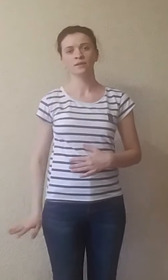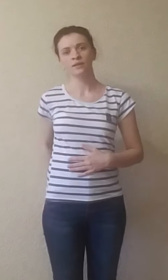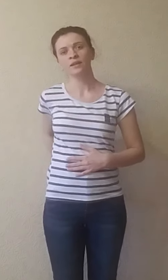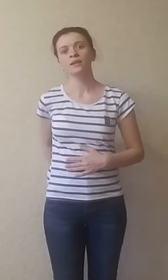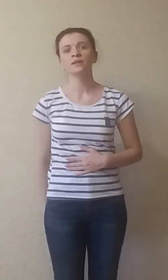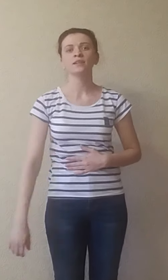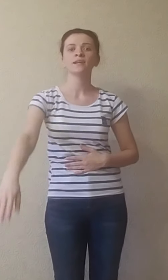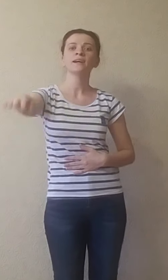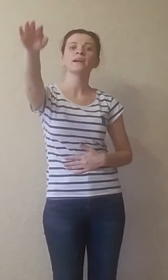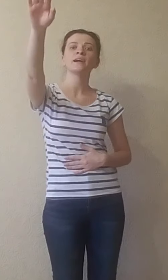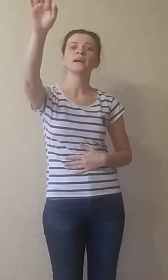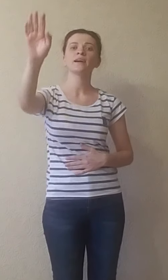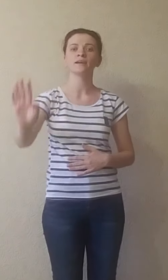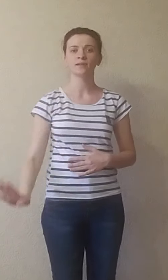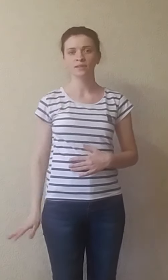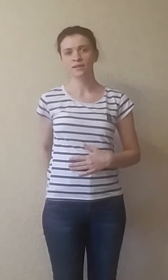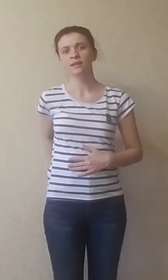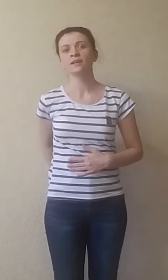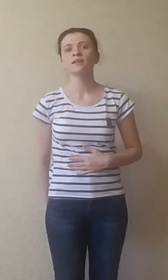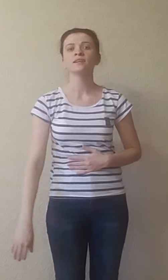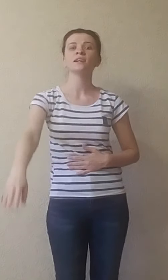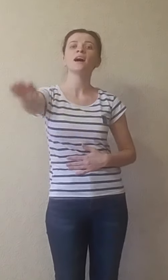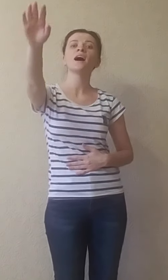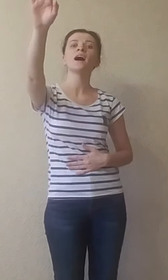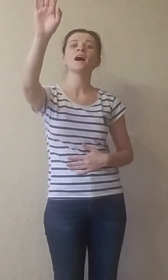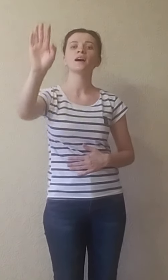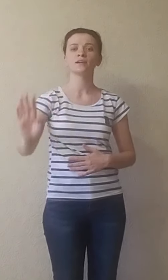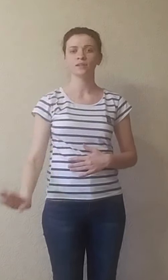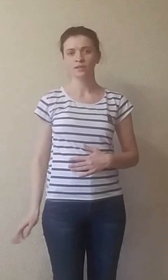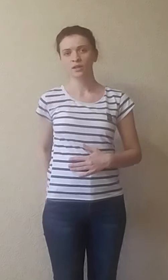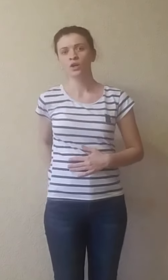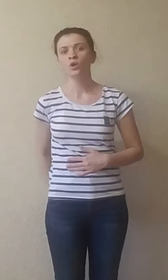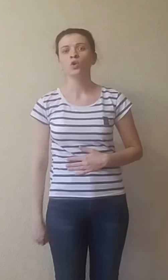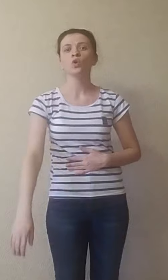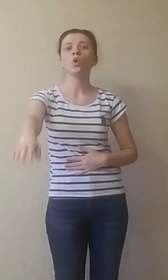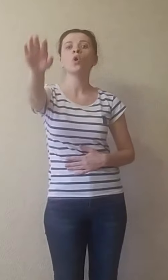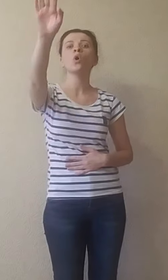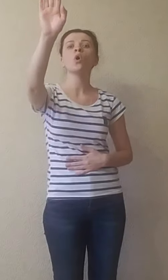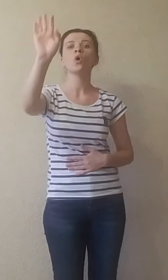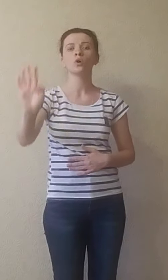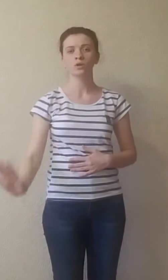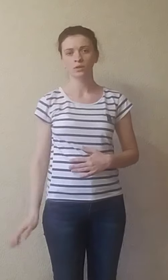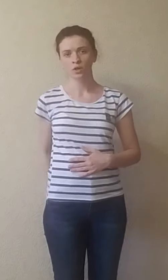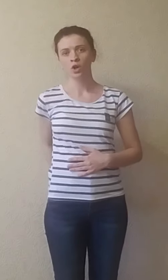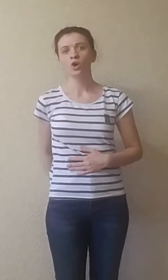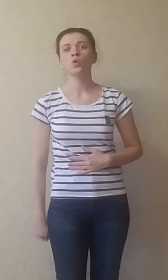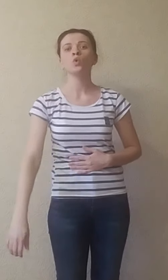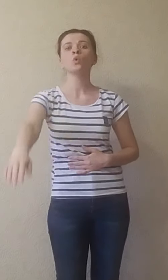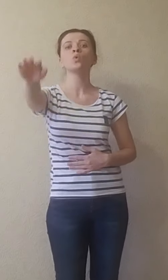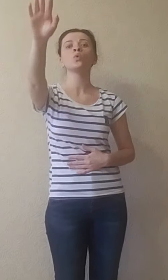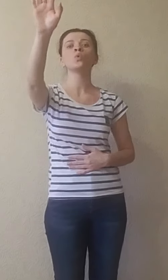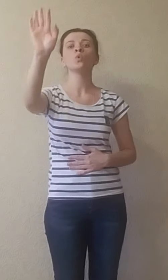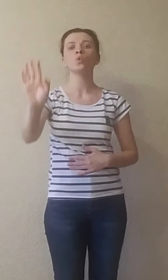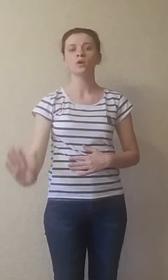хих, хех, хах, хох, хух,